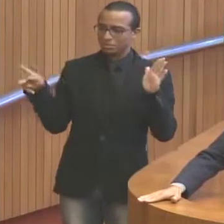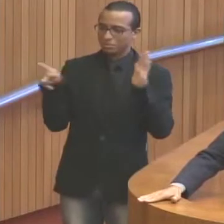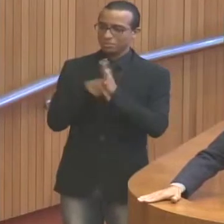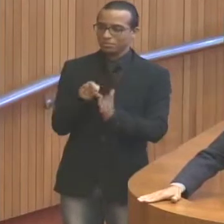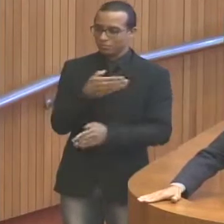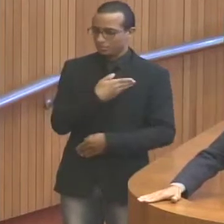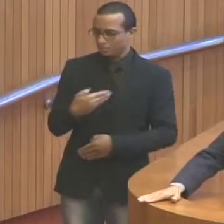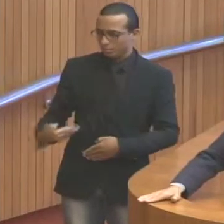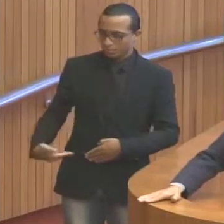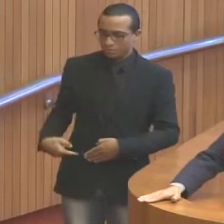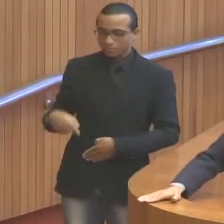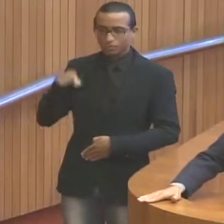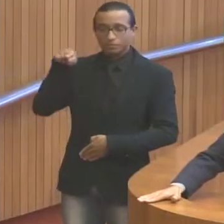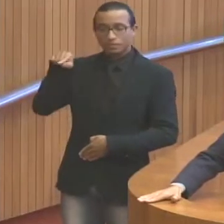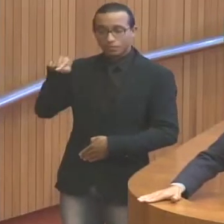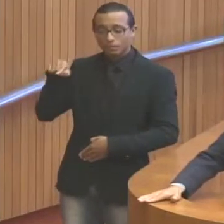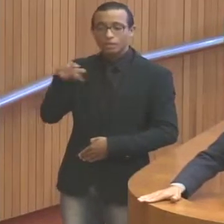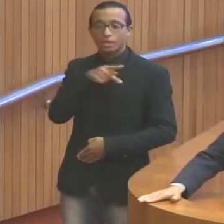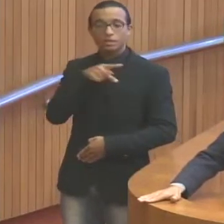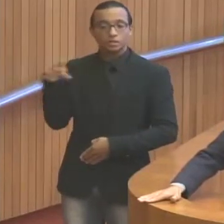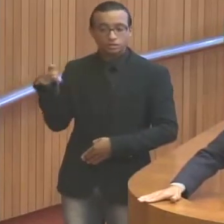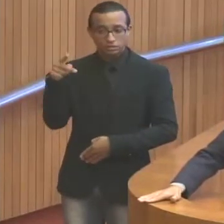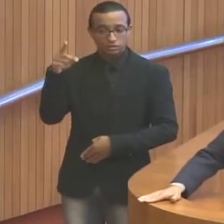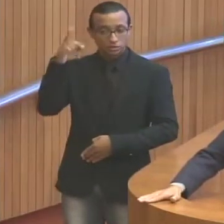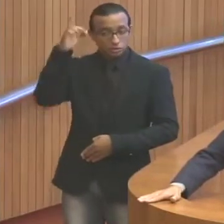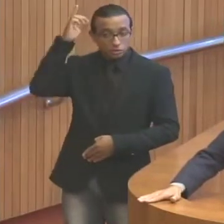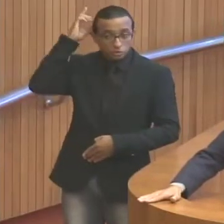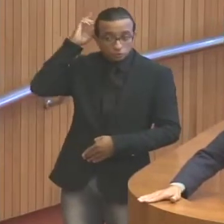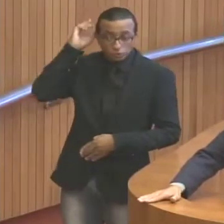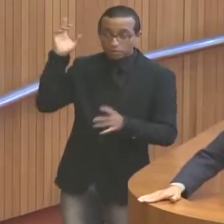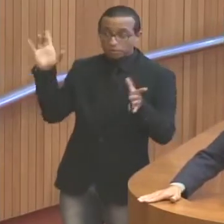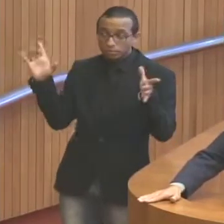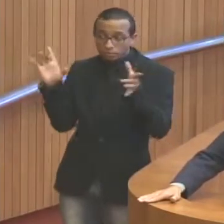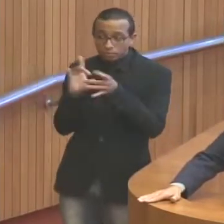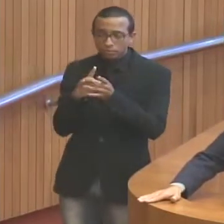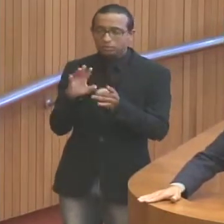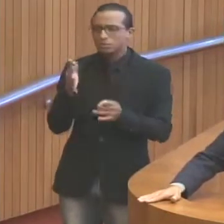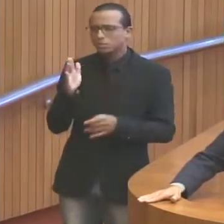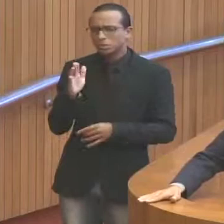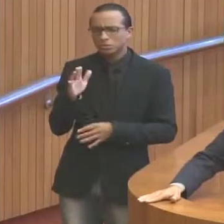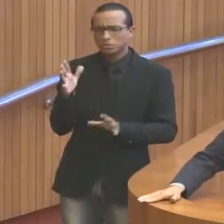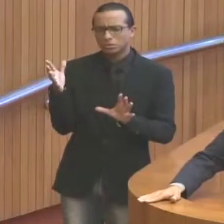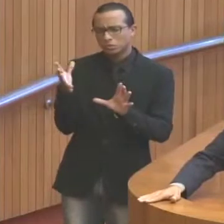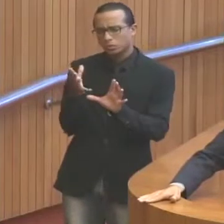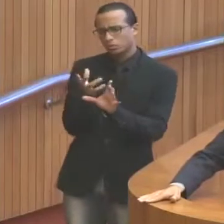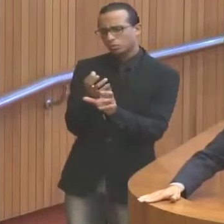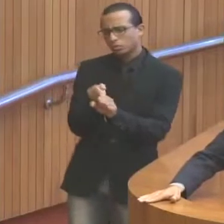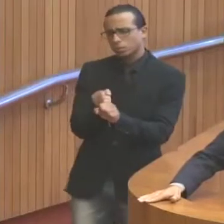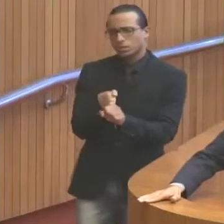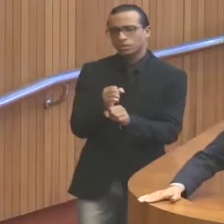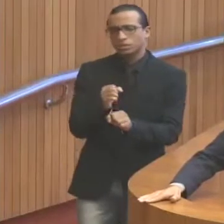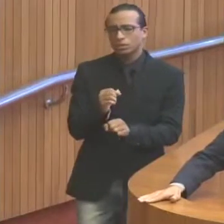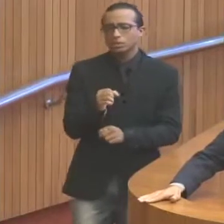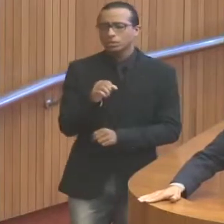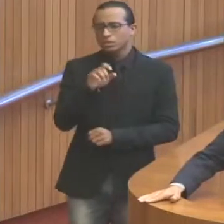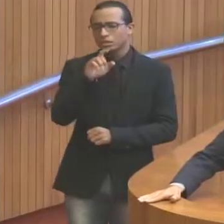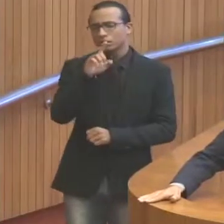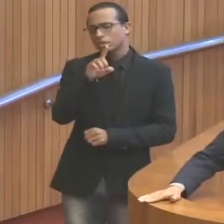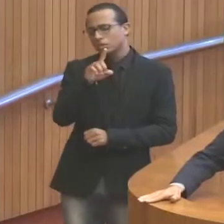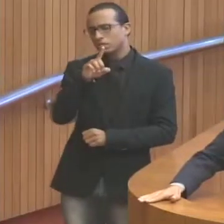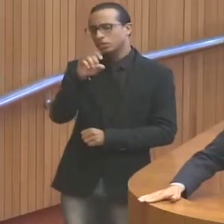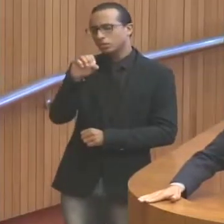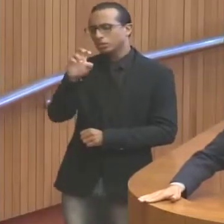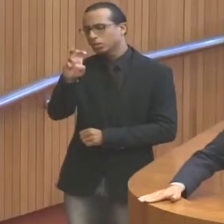governo federal da presidenta Dilma Rousseff, São com 105 prefeituras,